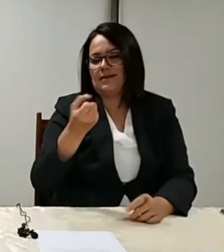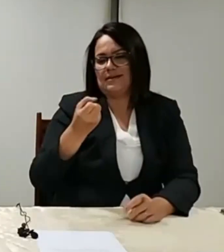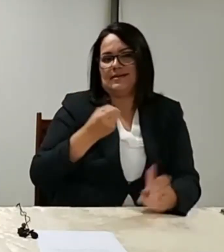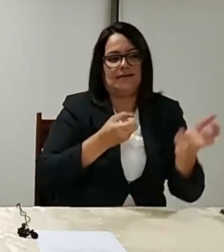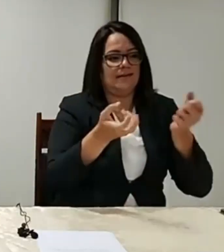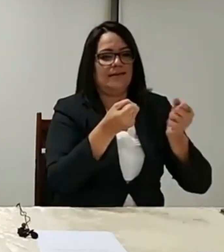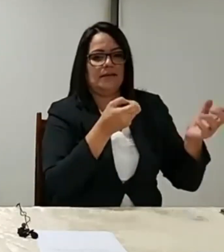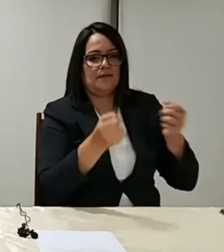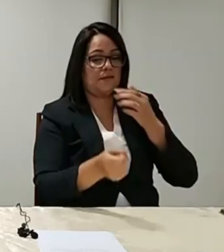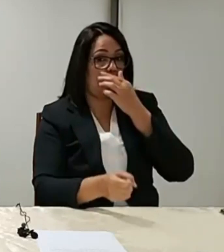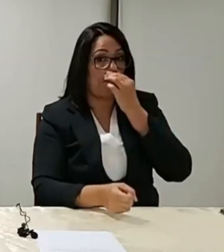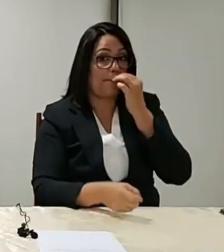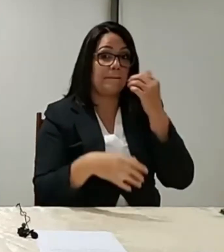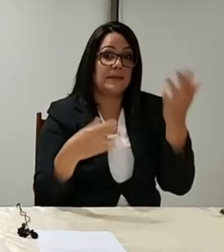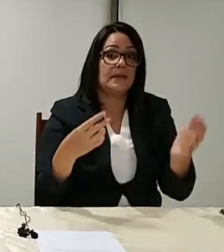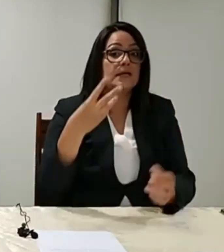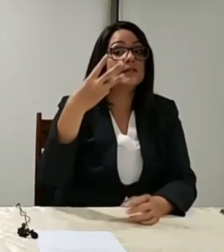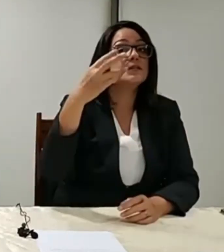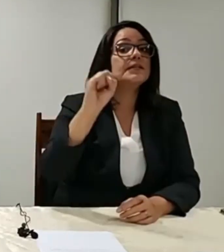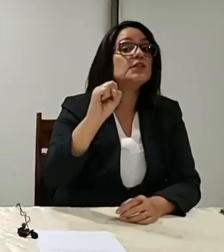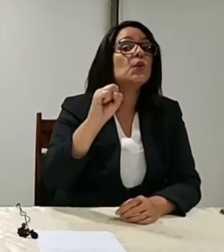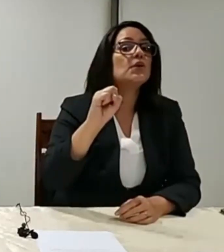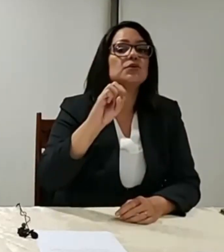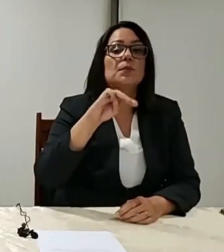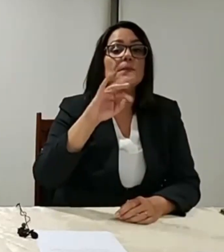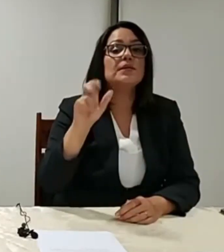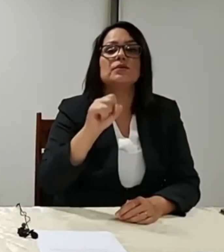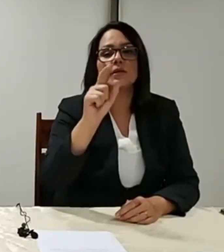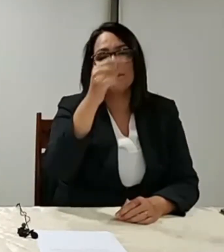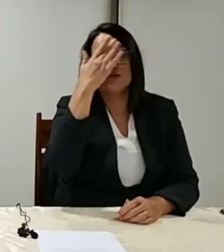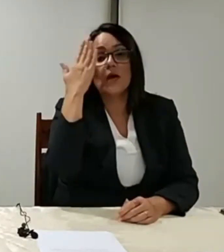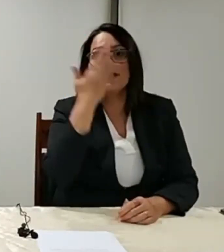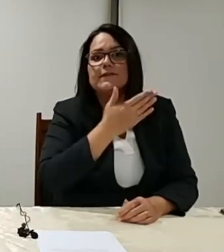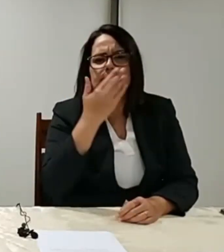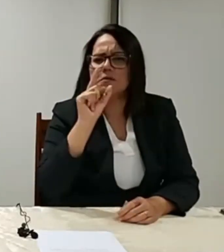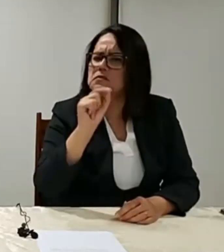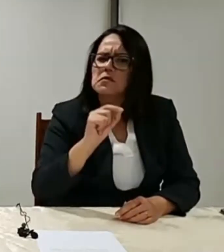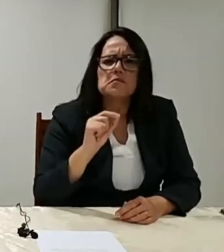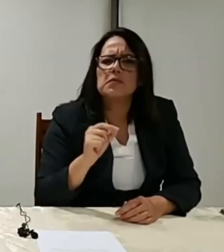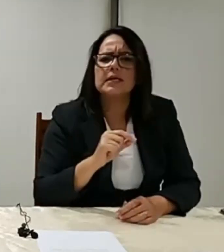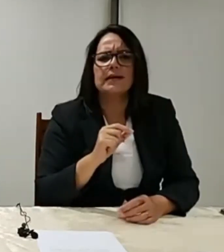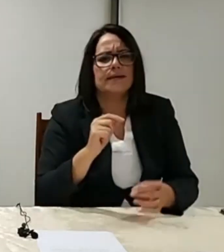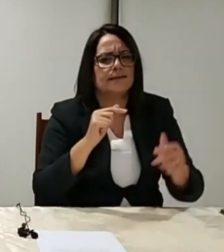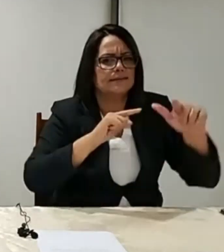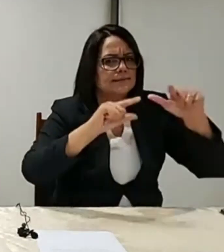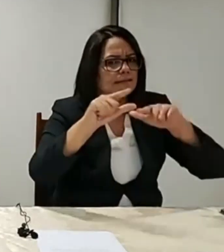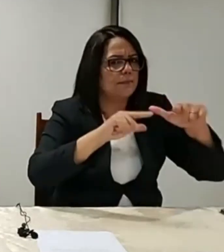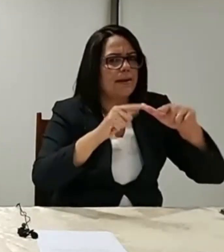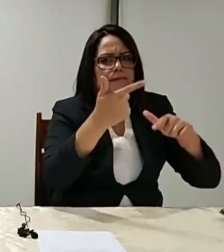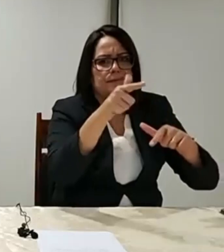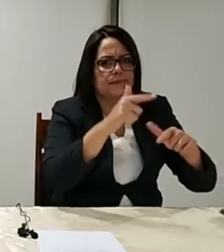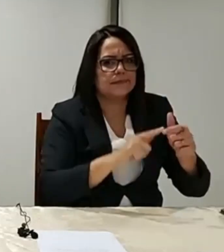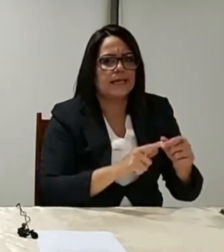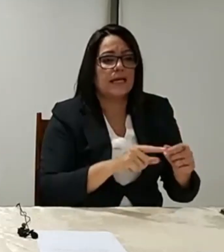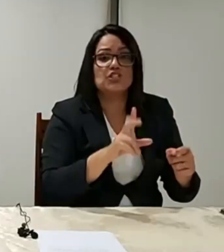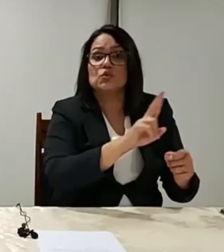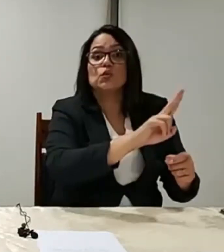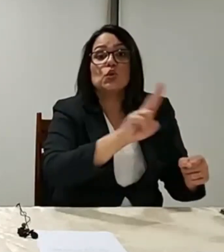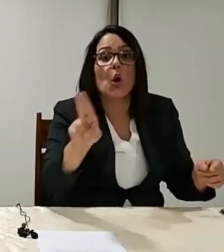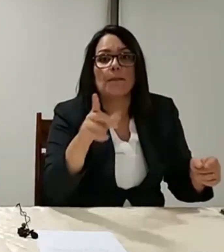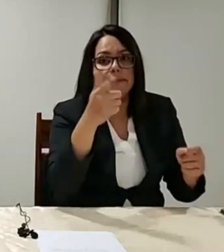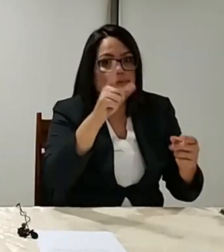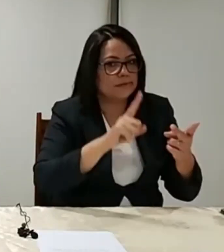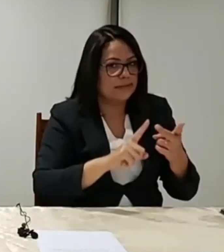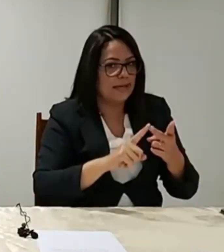38, eram os invisíveis. Então, gente teve que pagar pessoas que a gente não tinha nome, CPF